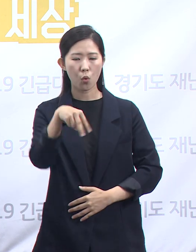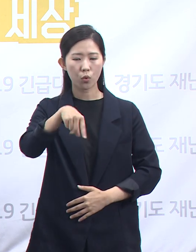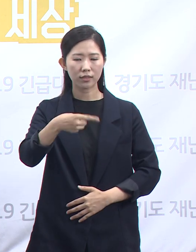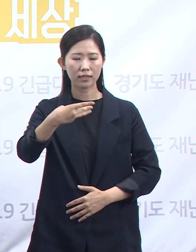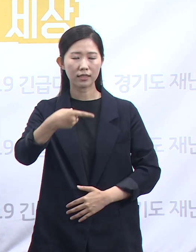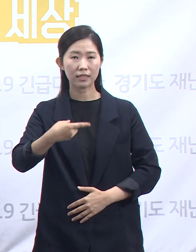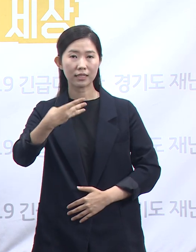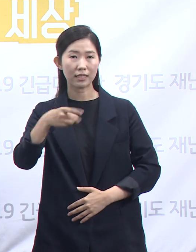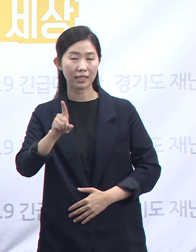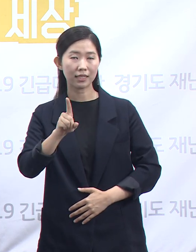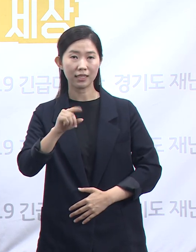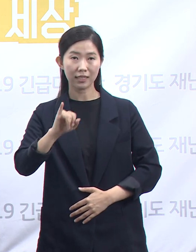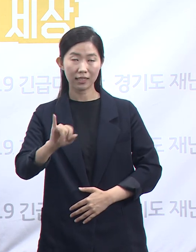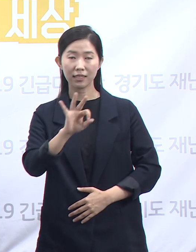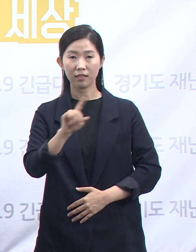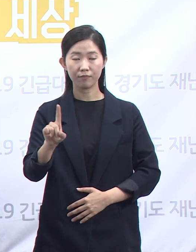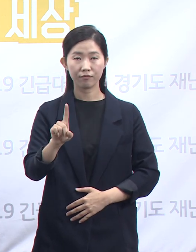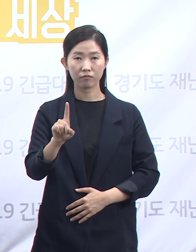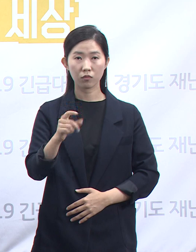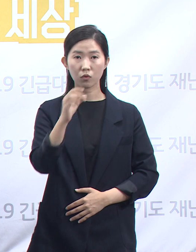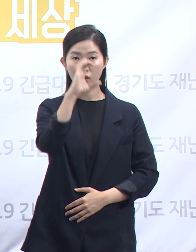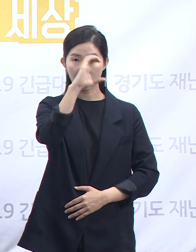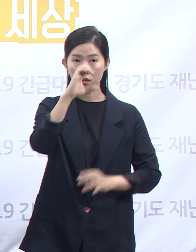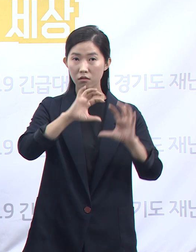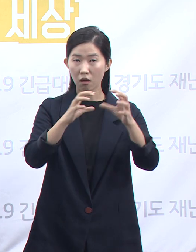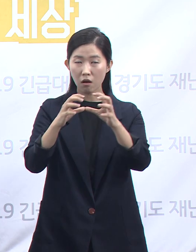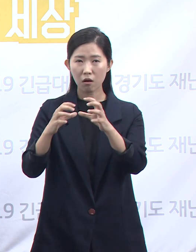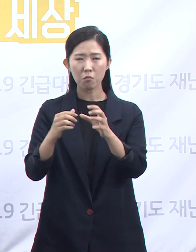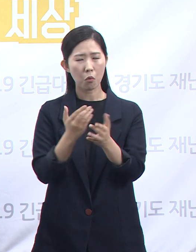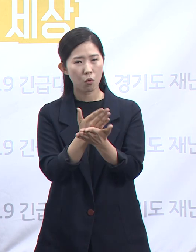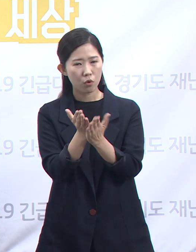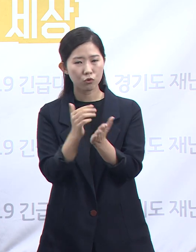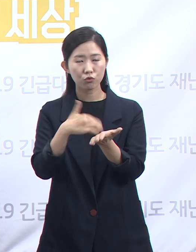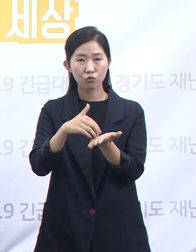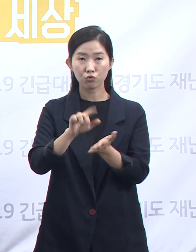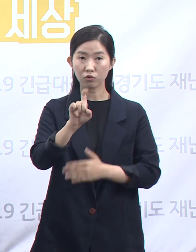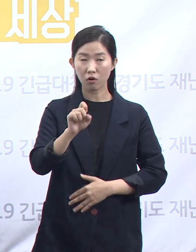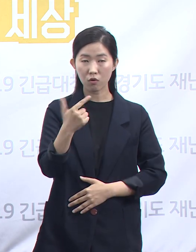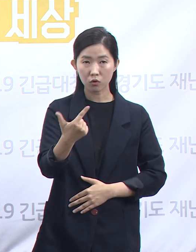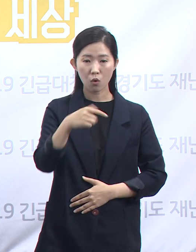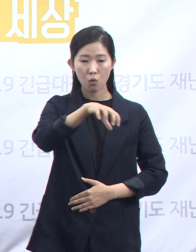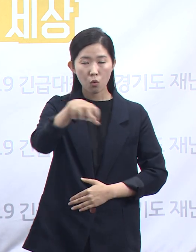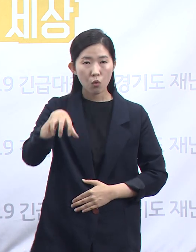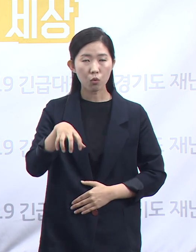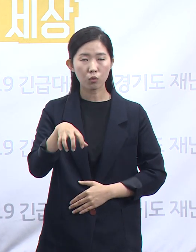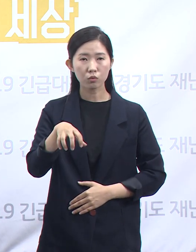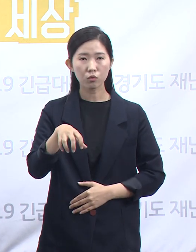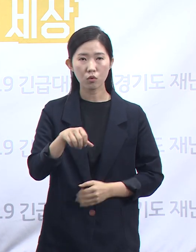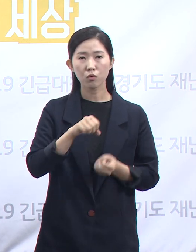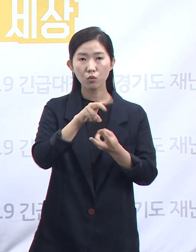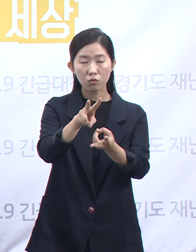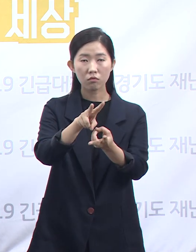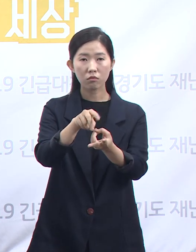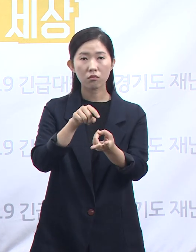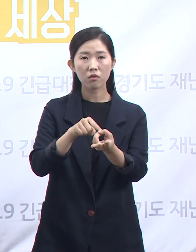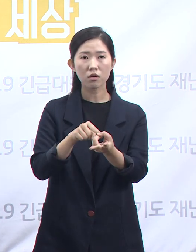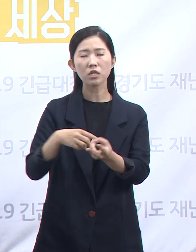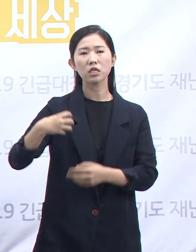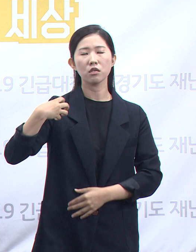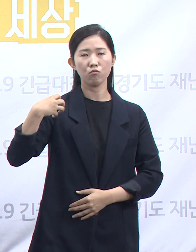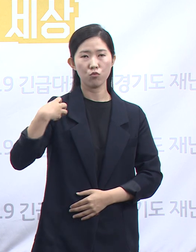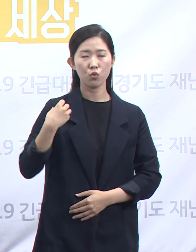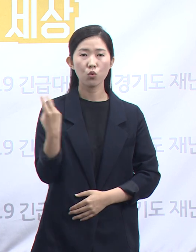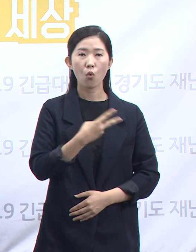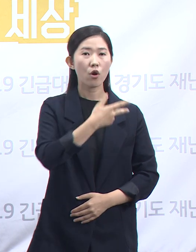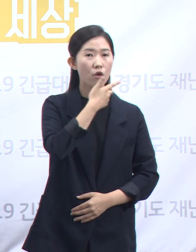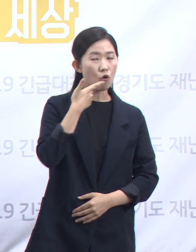나라에서는 중앙정부만이 중앙조달을 의무화하고 있고 영국, 독일, 프랑스 등 6개국은